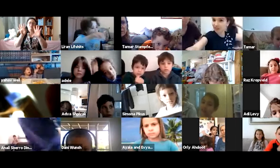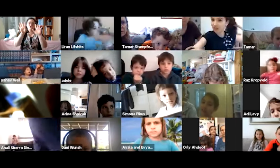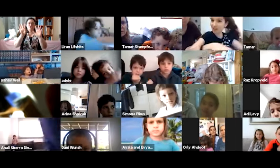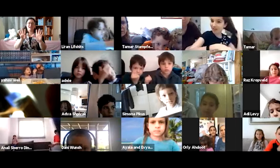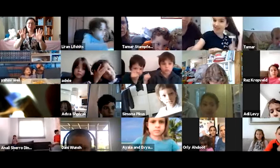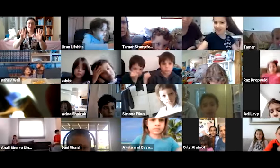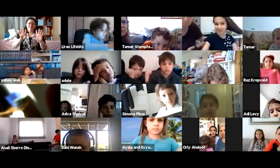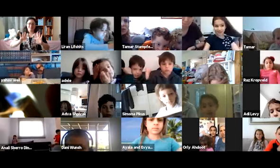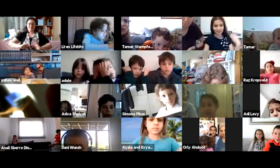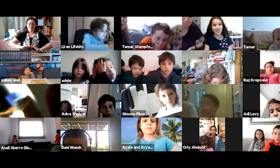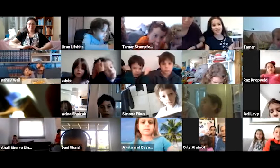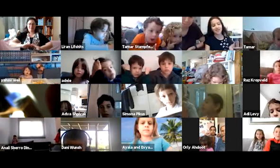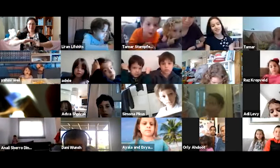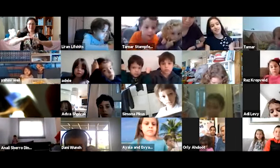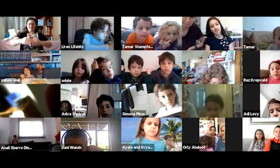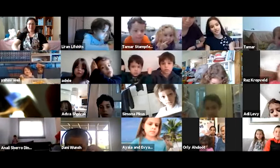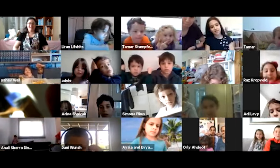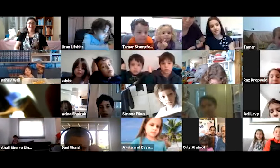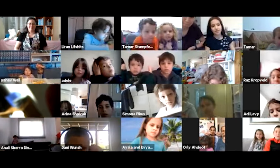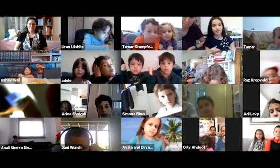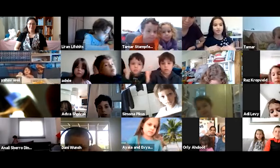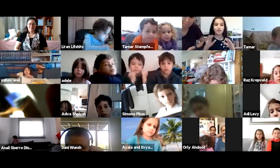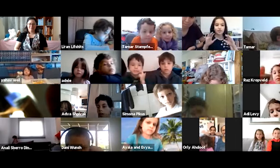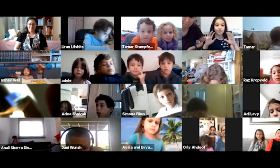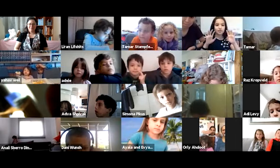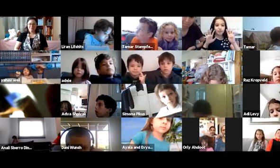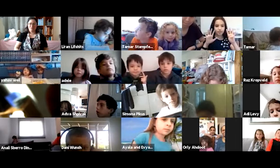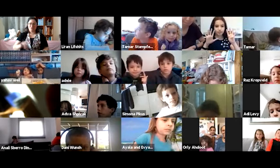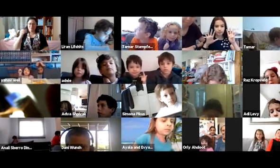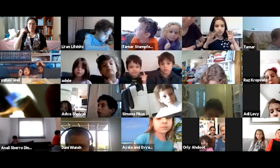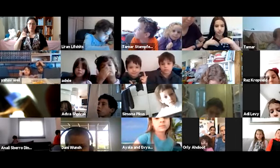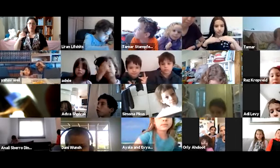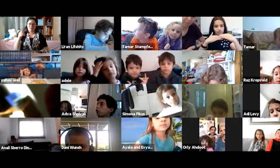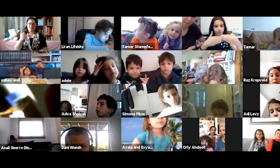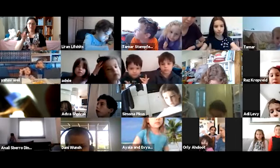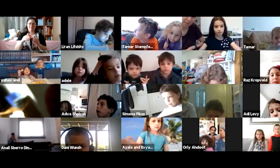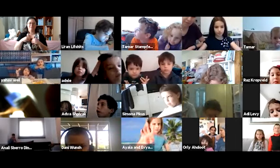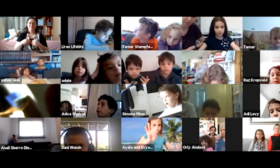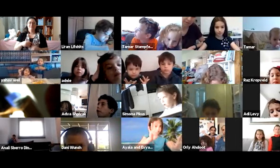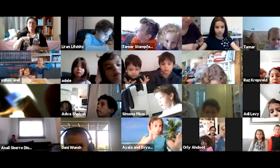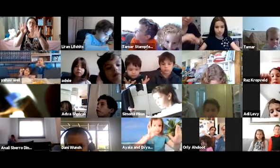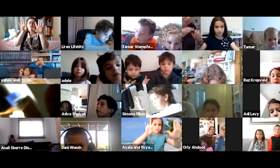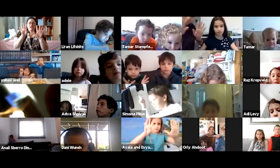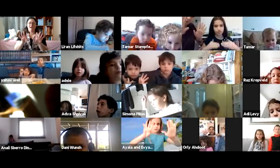תשעה ירחי לידה. נכון? תעשו יחד איתי. תשעה